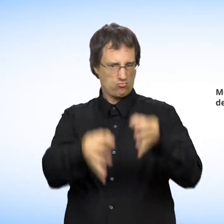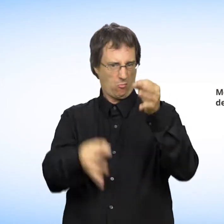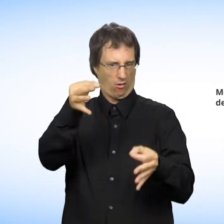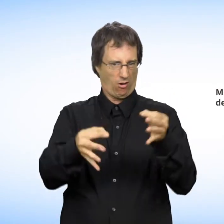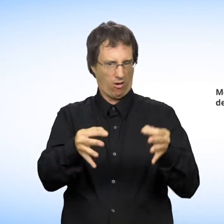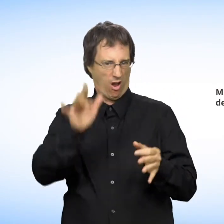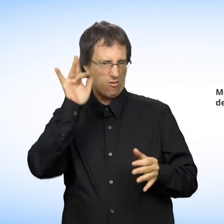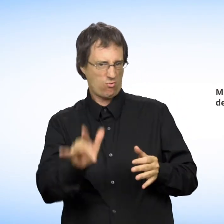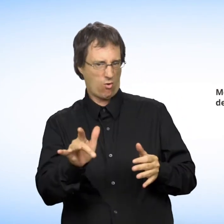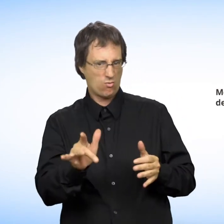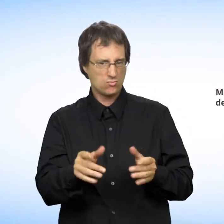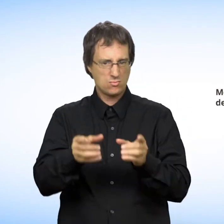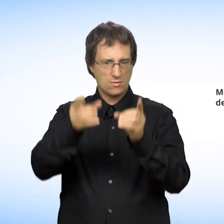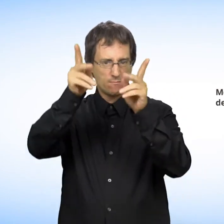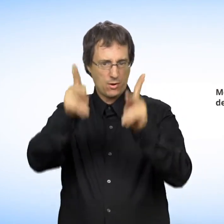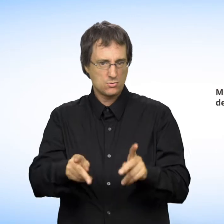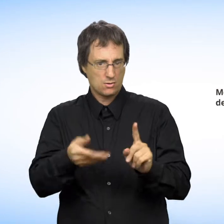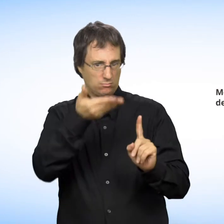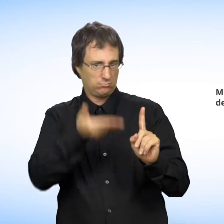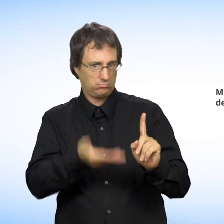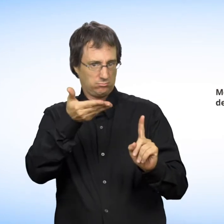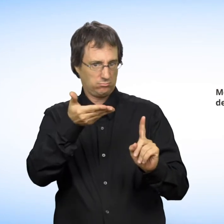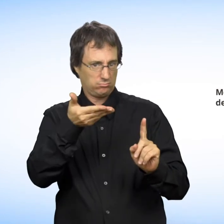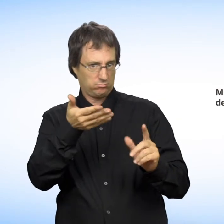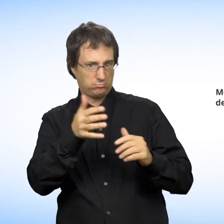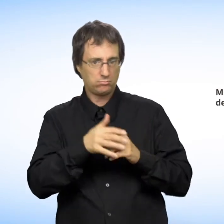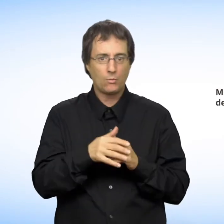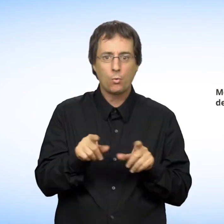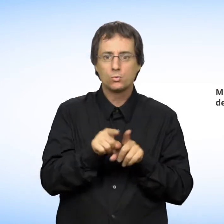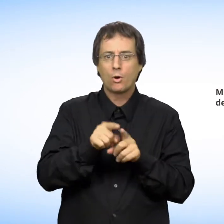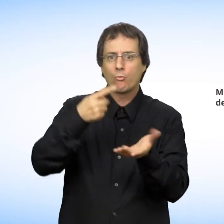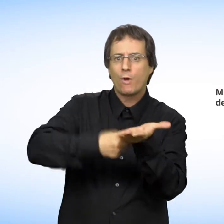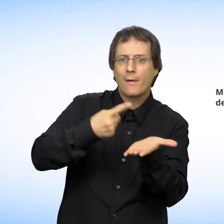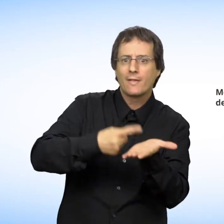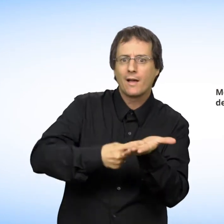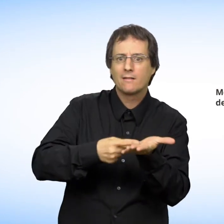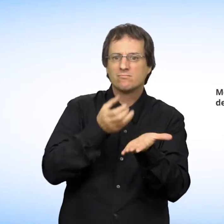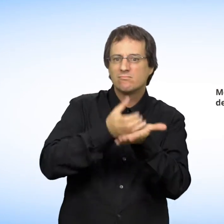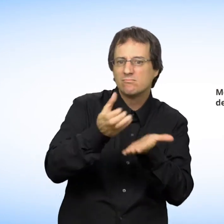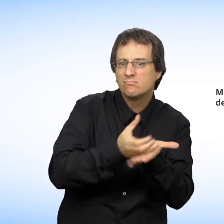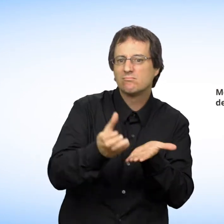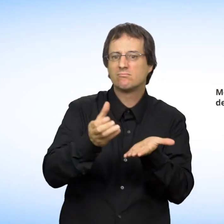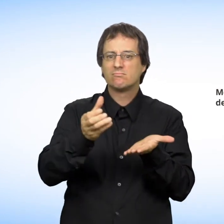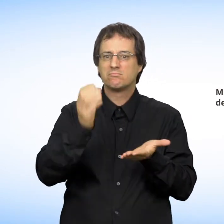De même, vous ne pouvez être la cible de commentaires ou de comportements